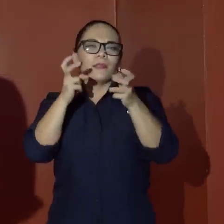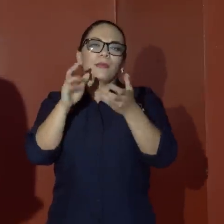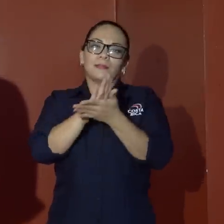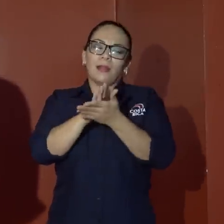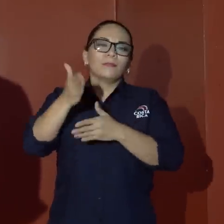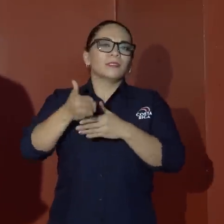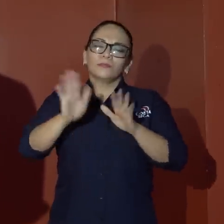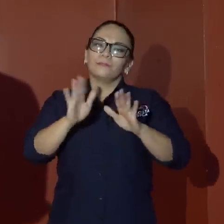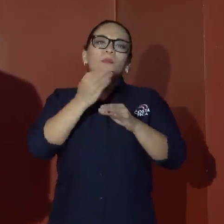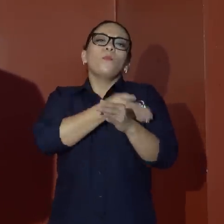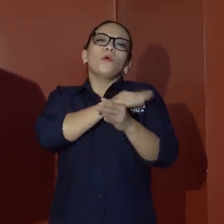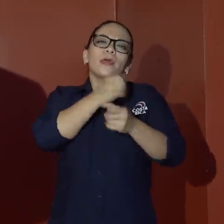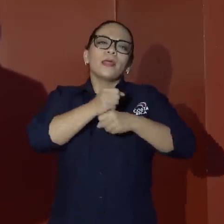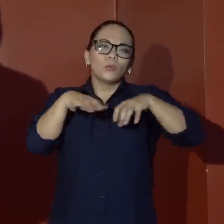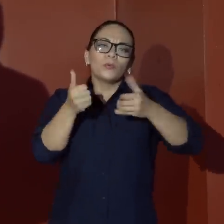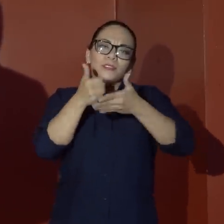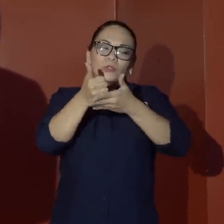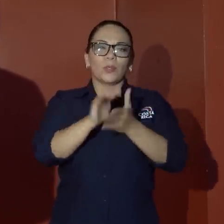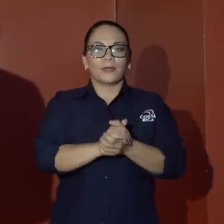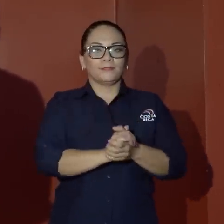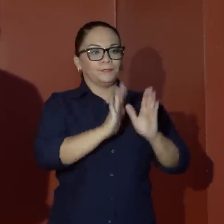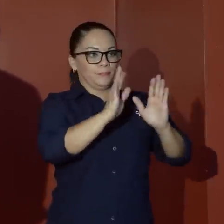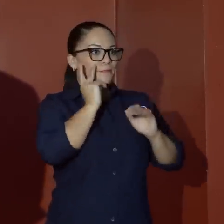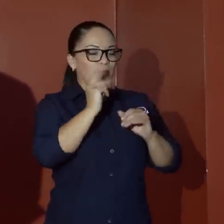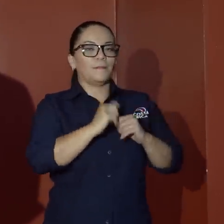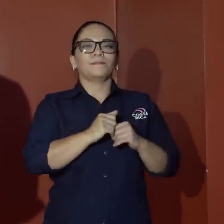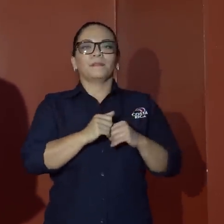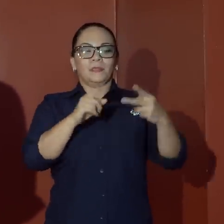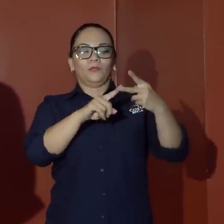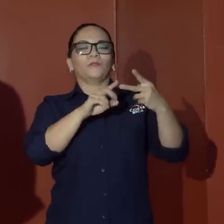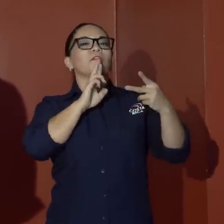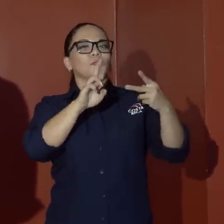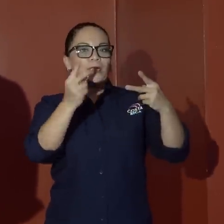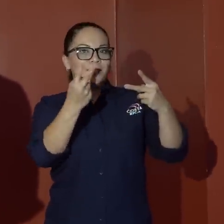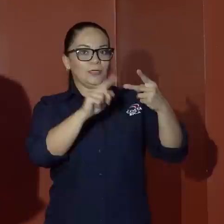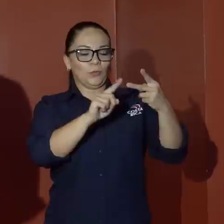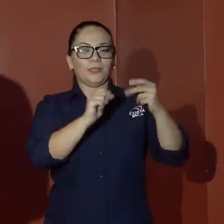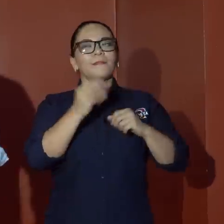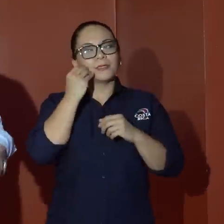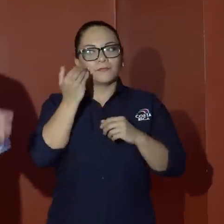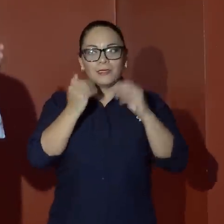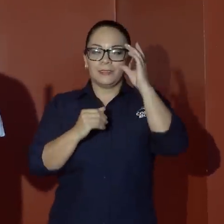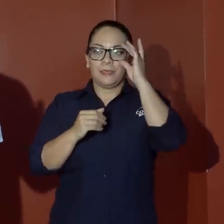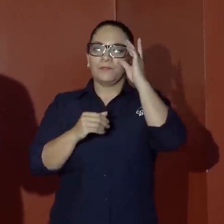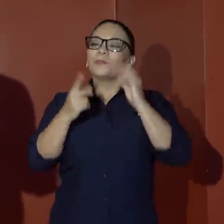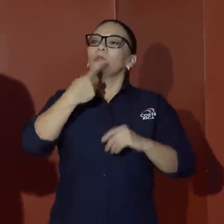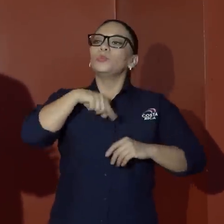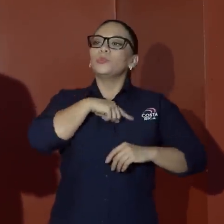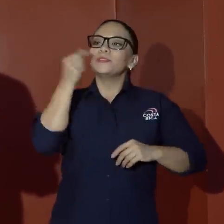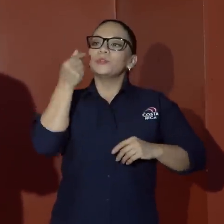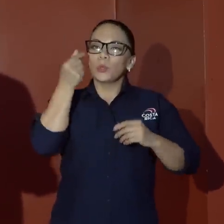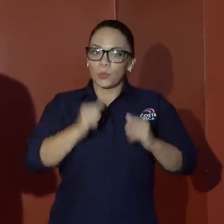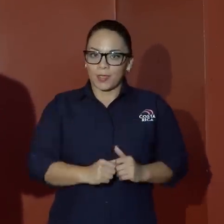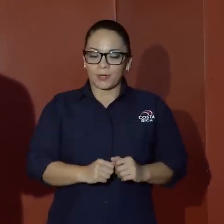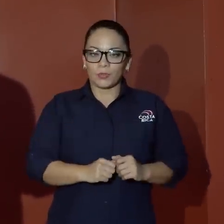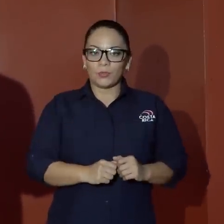para que el Poder Ejecutivo les ayudara. Empiezo por la segunda, que digamos que es más fácil. Nuestro gobierno